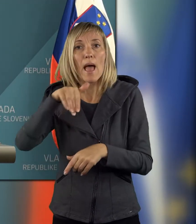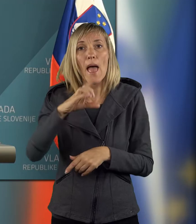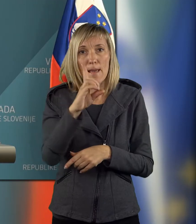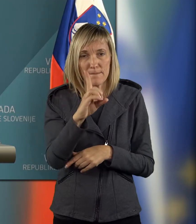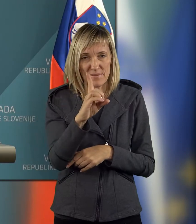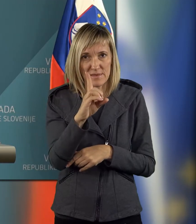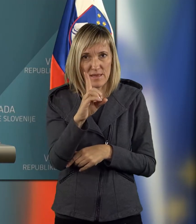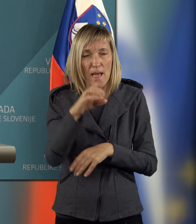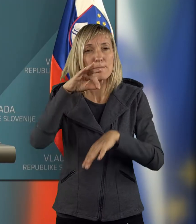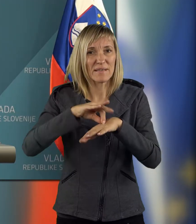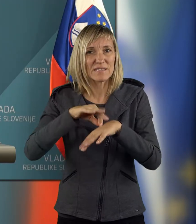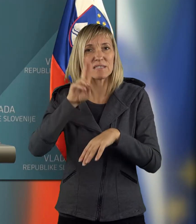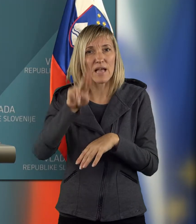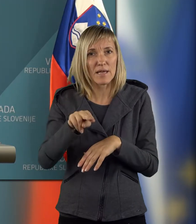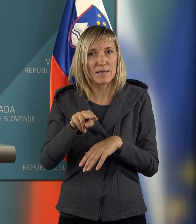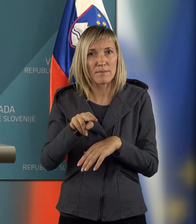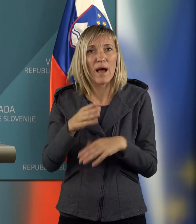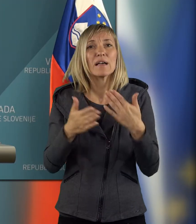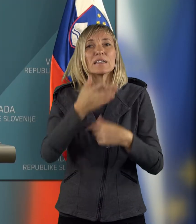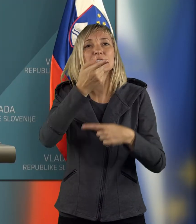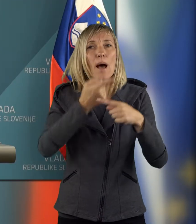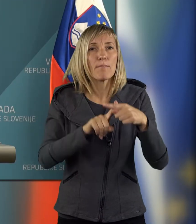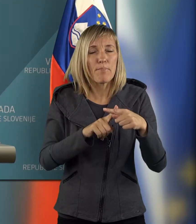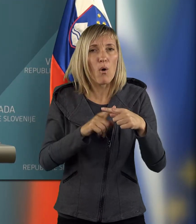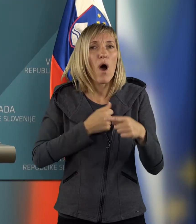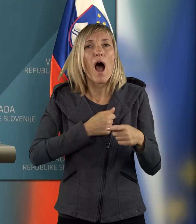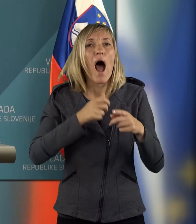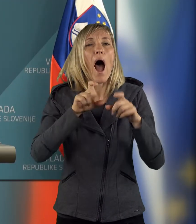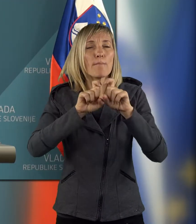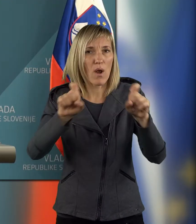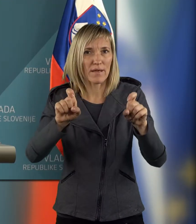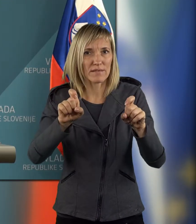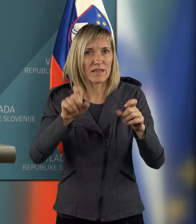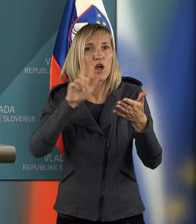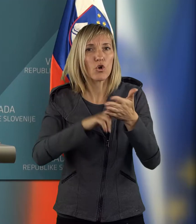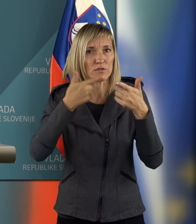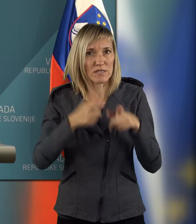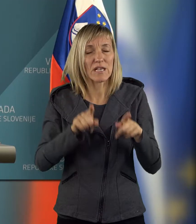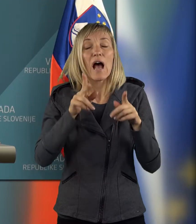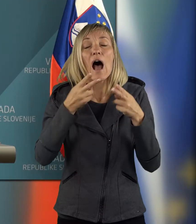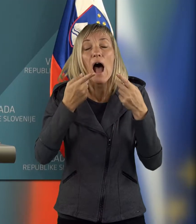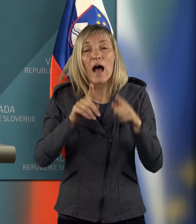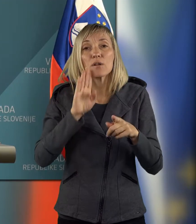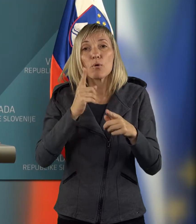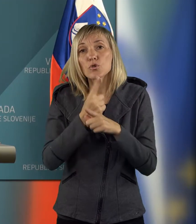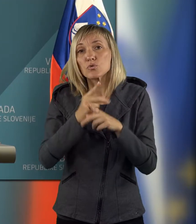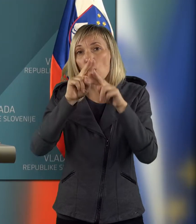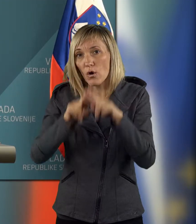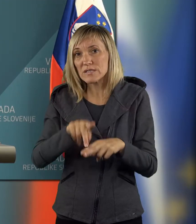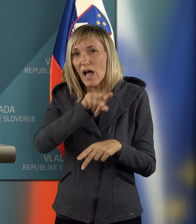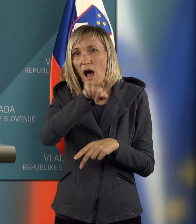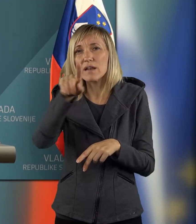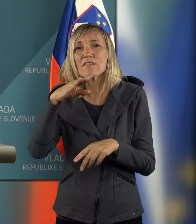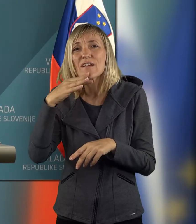še vedno koncesijsko pogodbo za polambulantne koncesije. Ali bodo tudi ostali koncesionari na